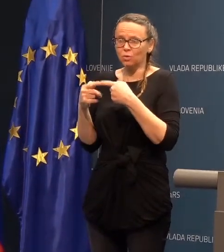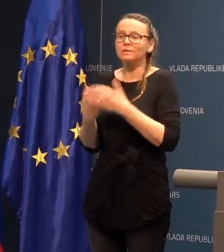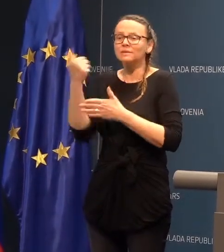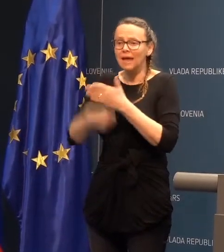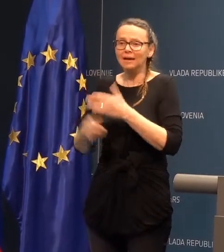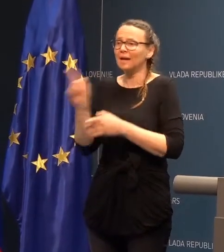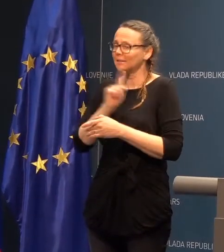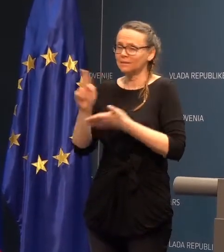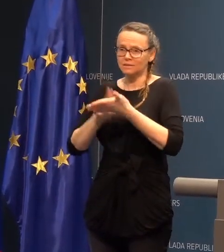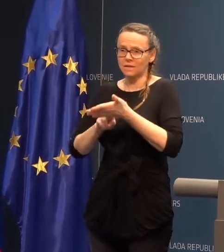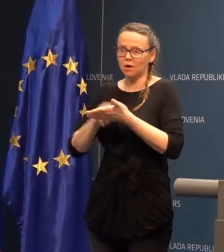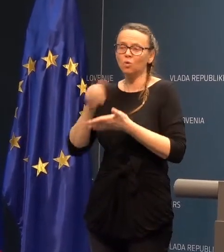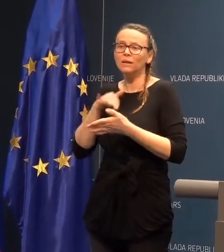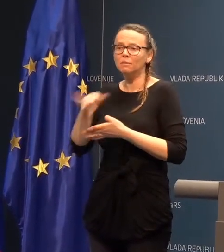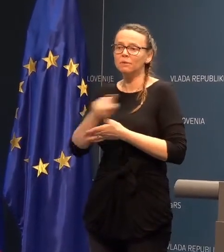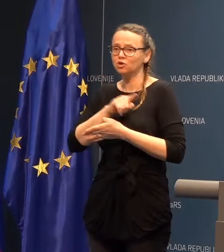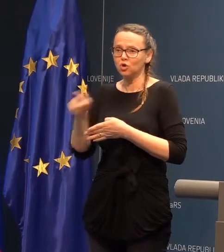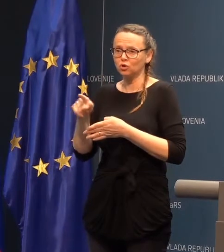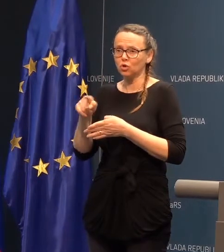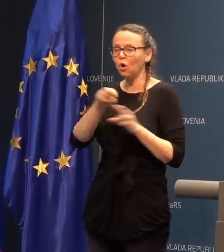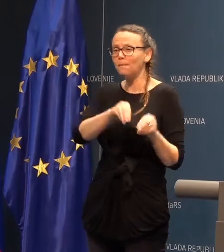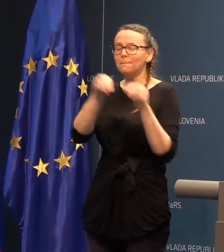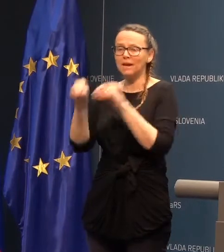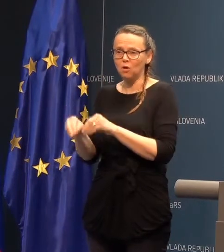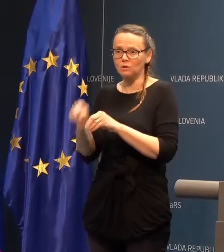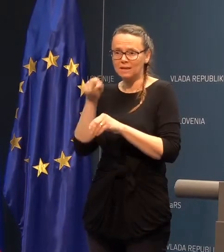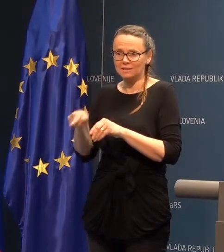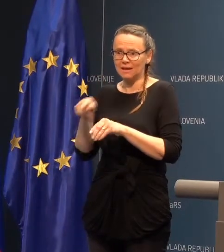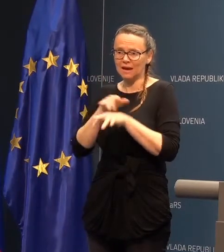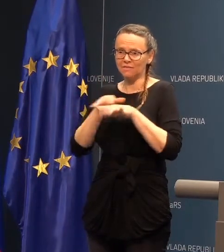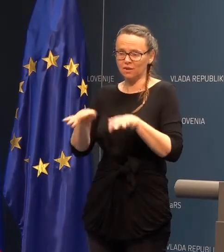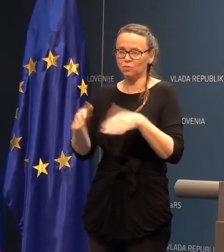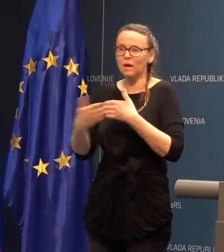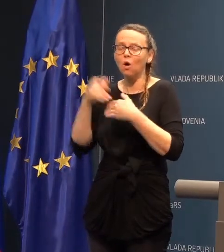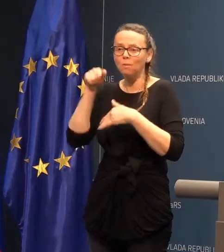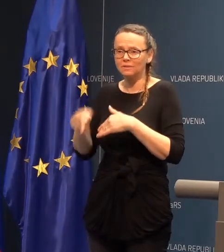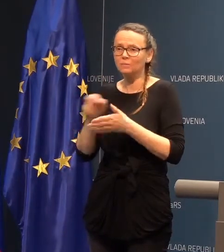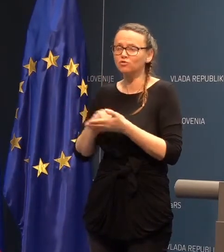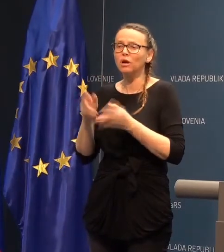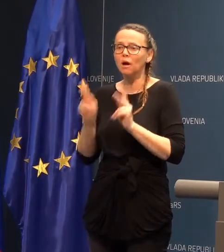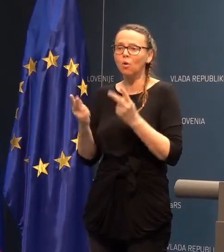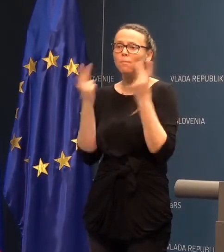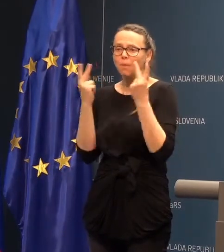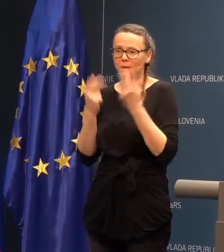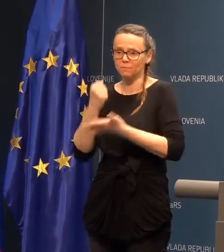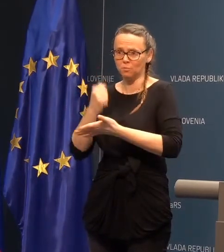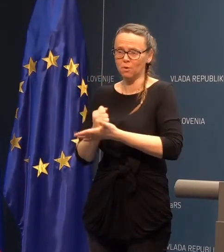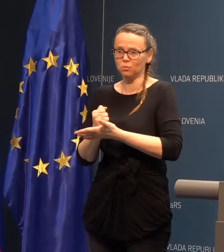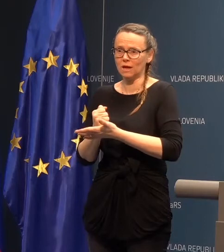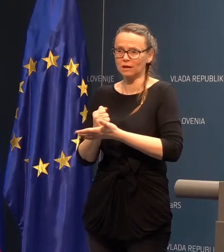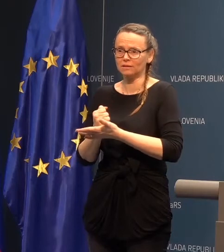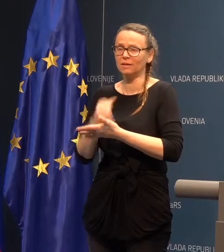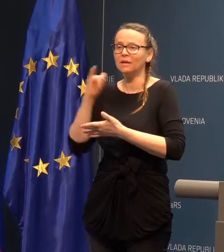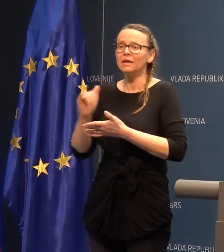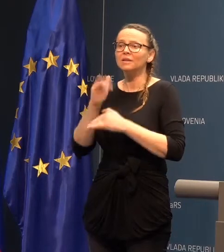za enkrat ni znako, da bi prišlo do prenosa tega virusa. Od tem je še kako pomembno povdariti, da